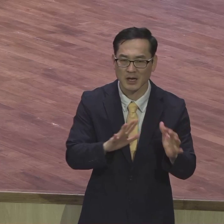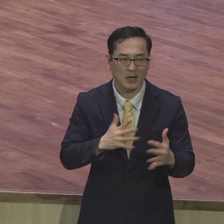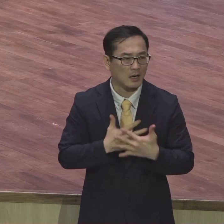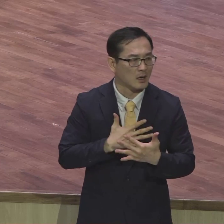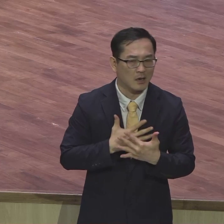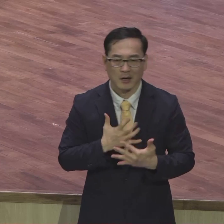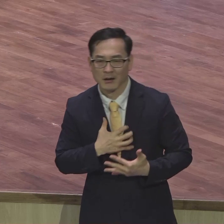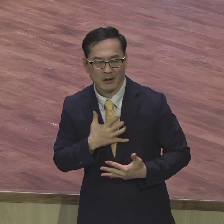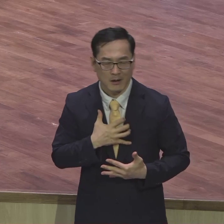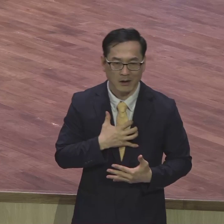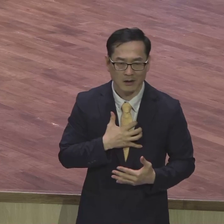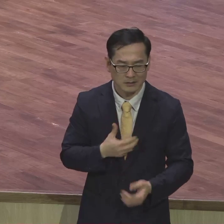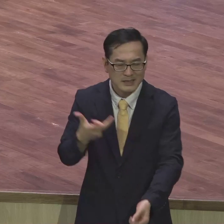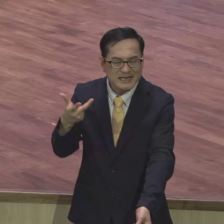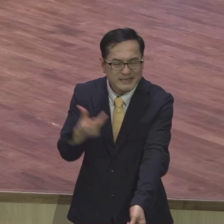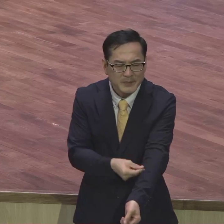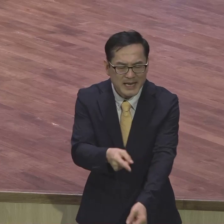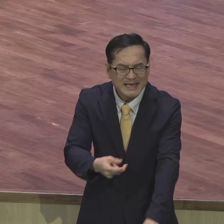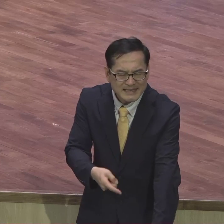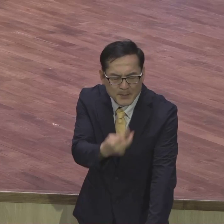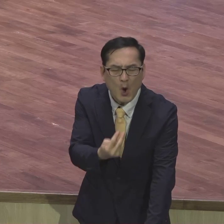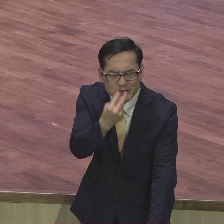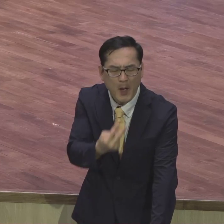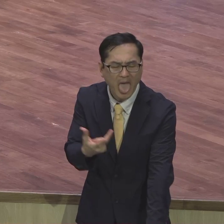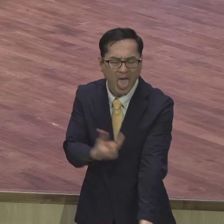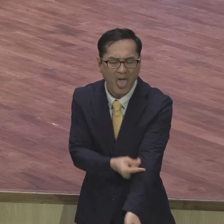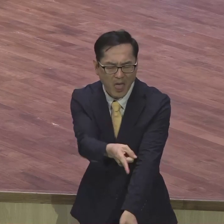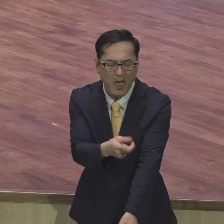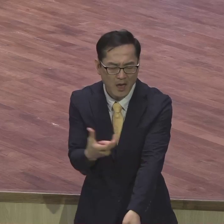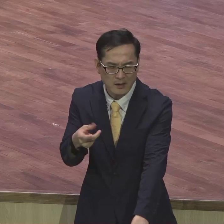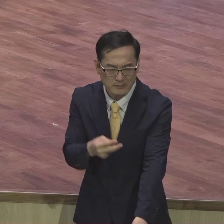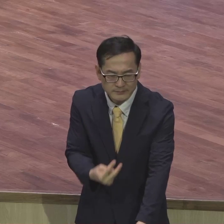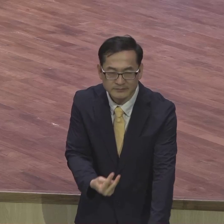심호흡을 행동을 해야 되는데 심호흡 심호흡 말로 해야 한다 말로